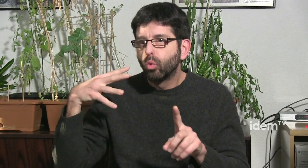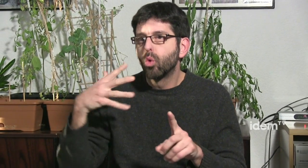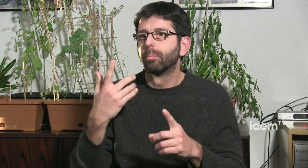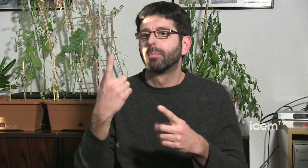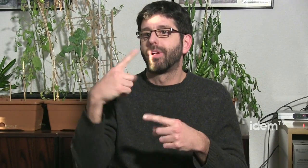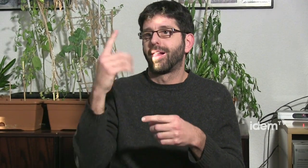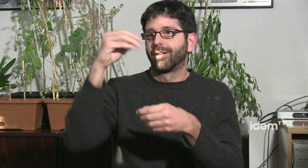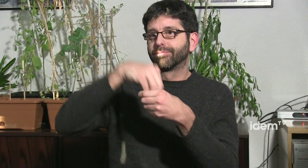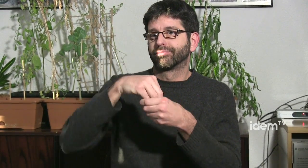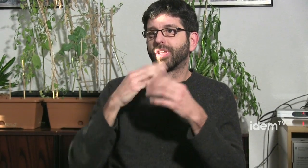LGTB. Com treballem?